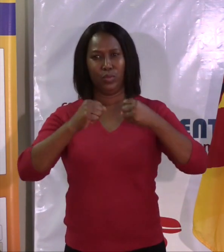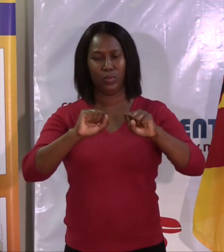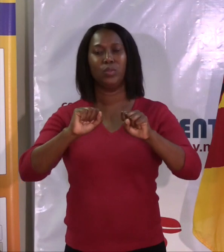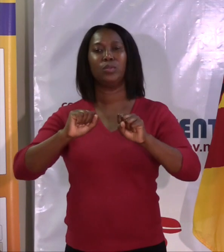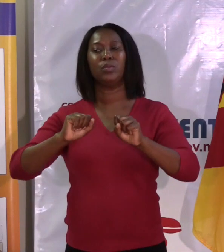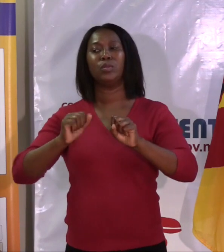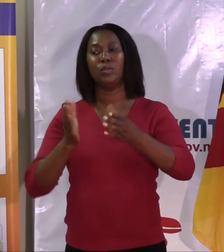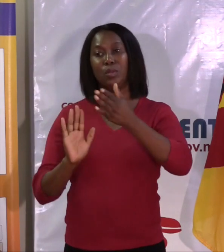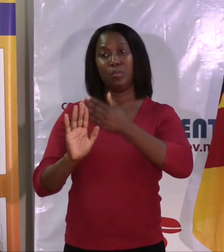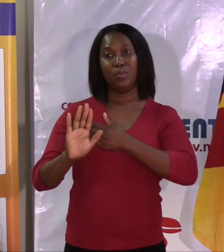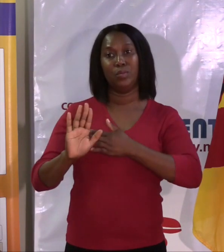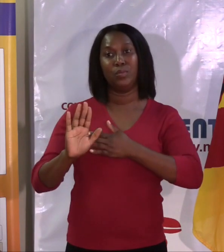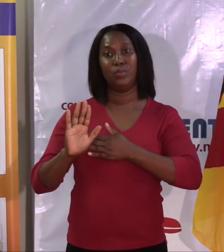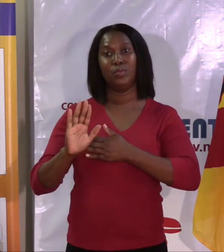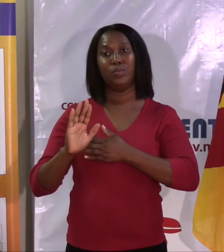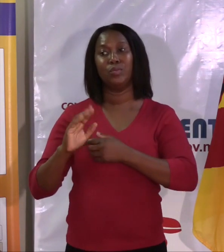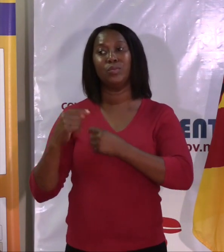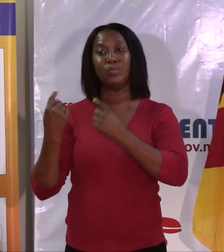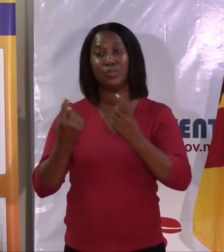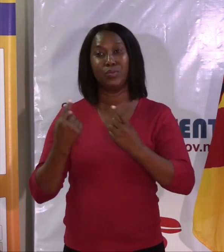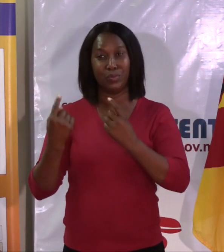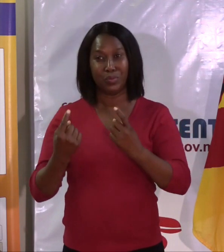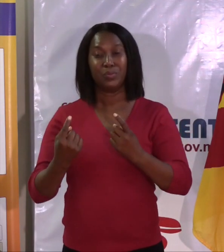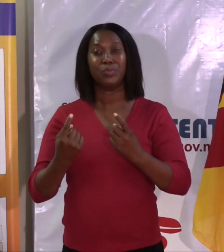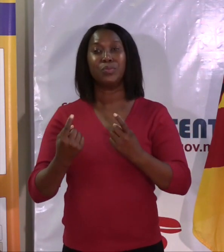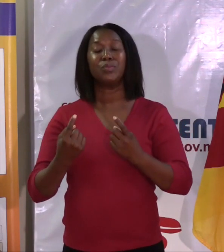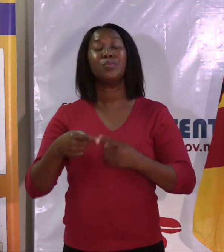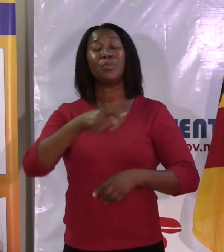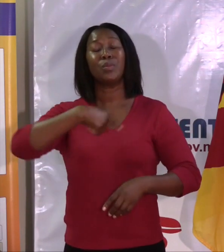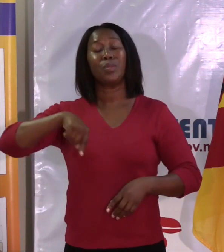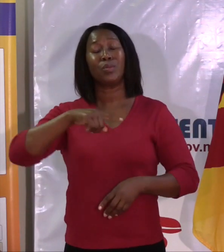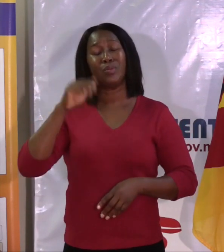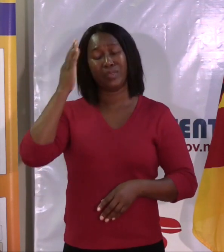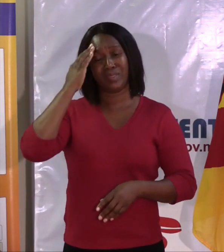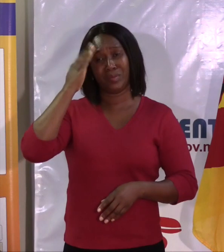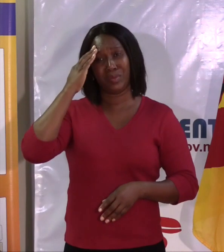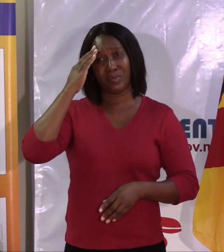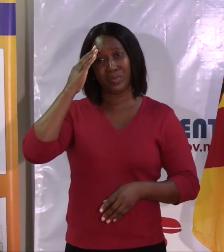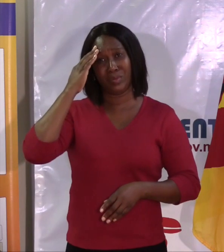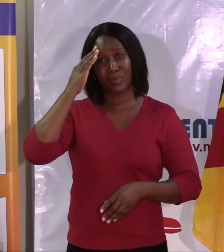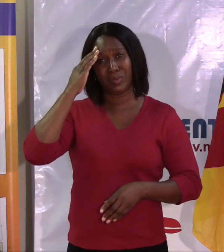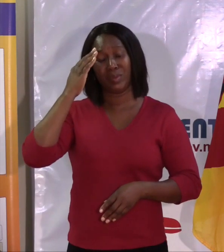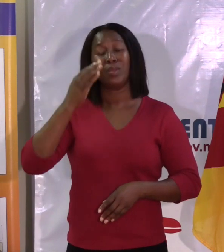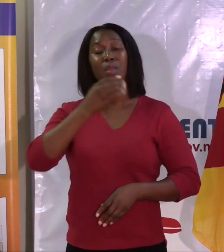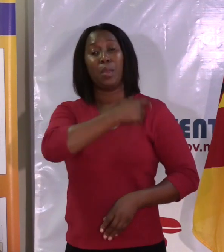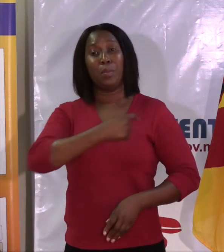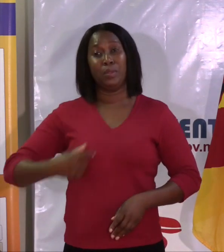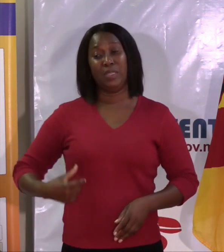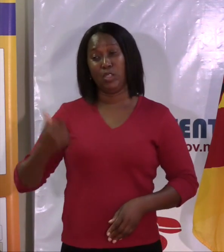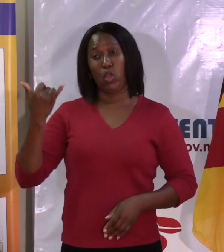-19. Estas medidas, como nós sabemos, foram anunciadas por sua extenção, o Sr. Presidente da República. Portanto,